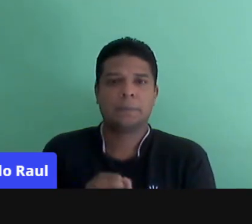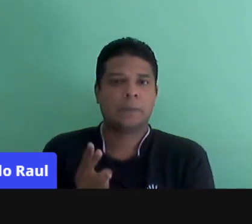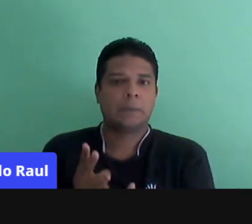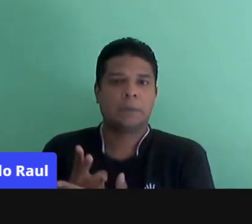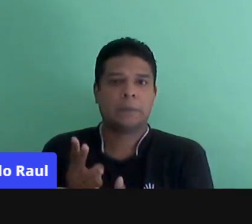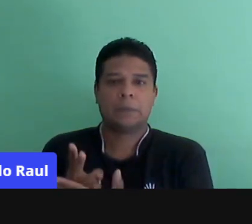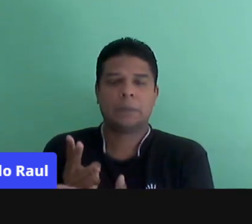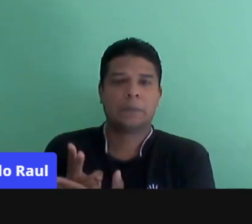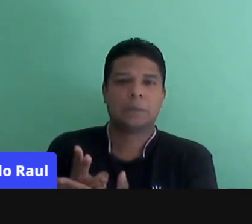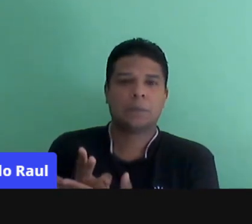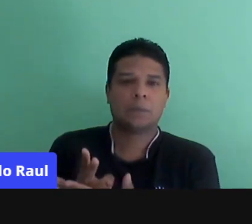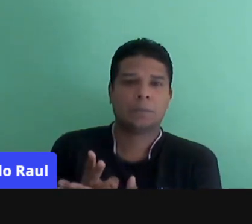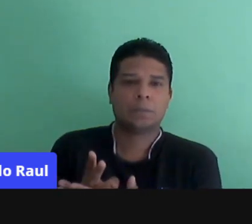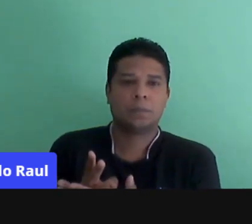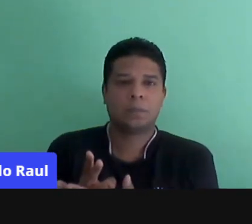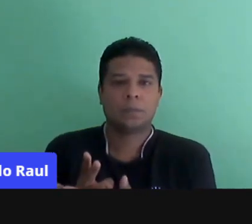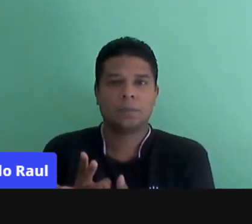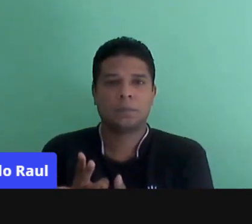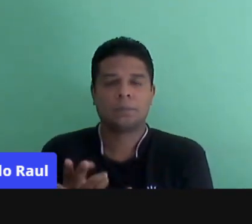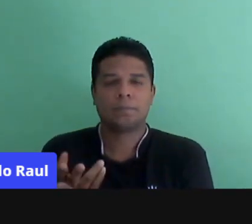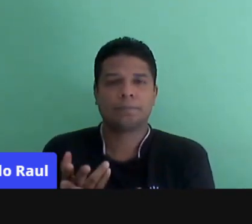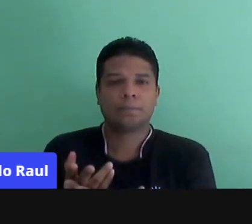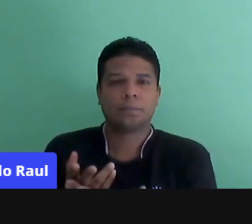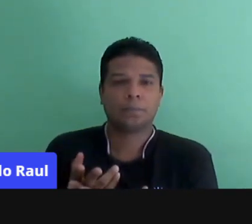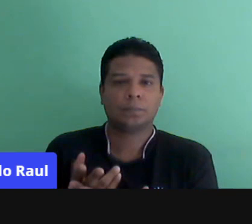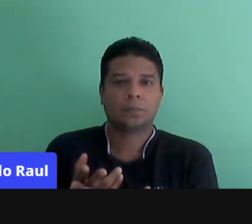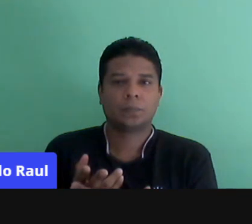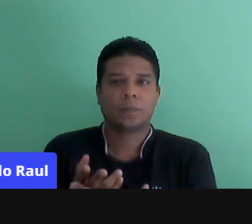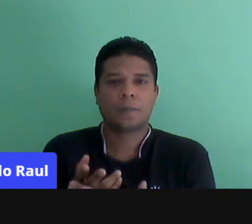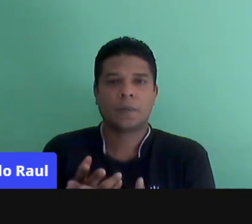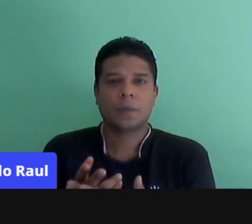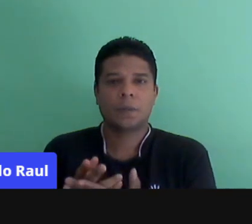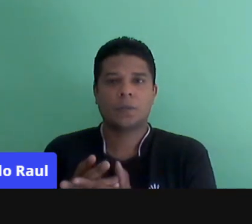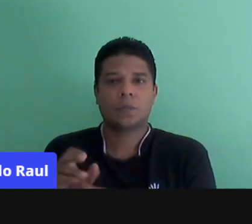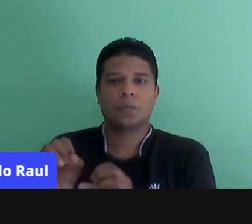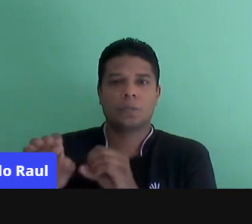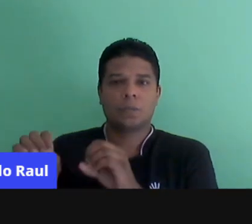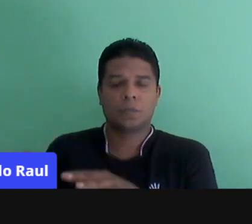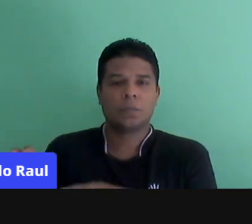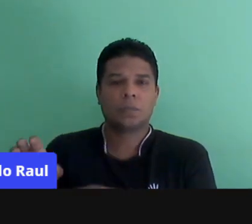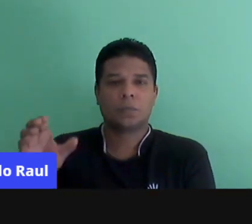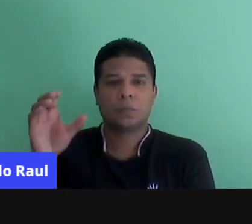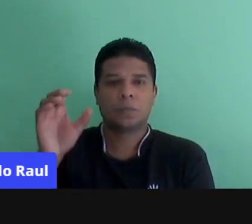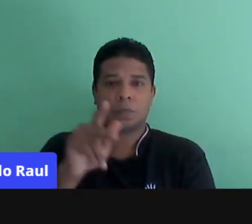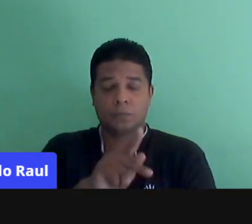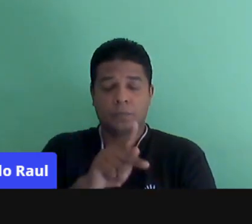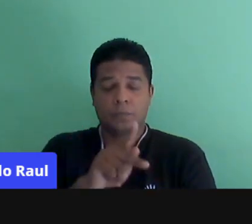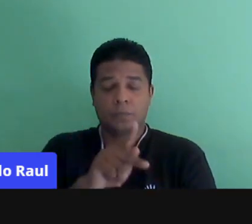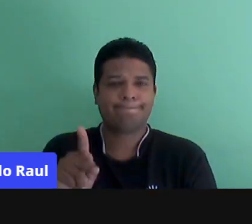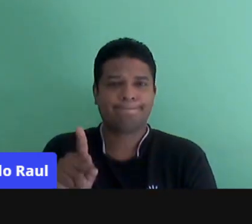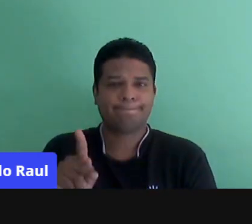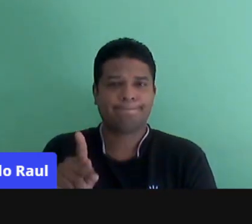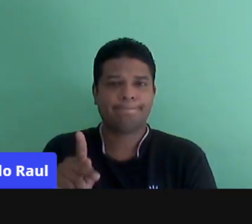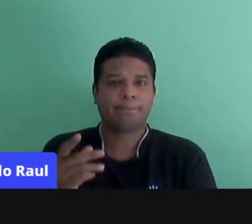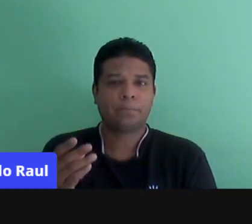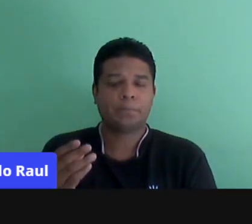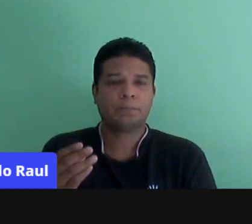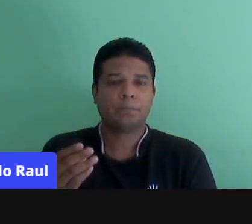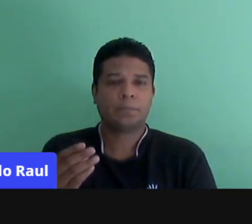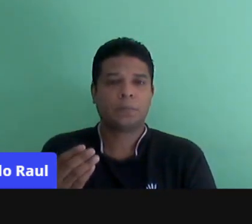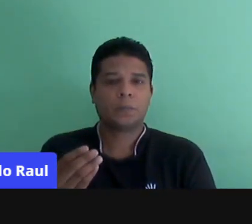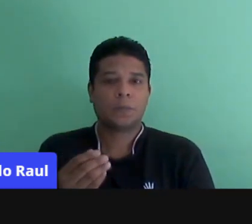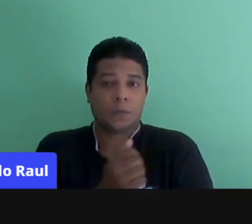intenções dos alunos coincidem com as intenções do professor, né? Nós sabemos que muitos dos nossos alunos,